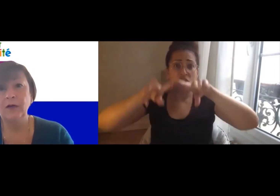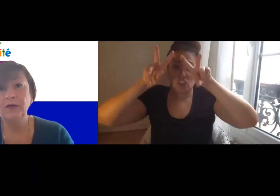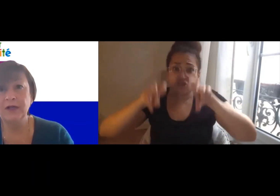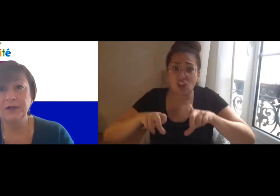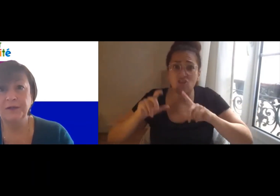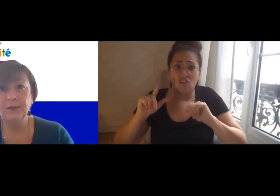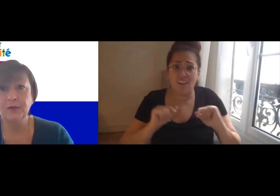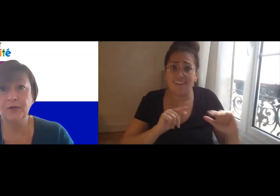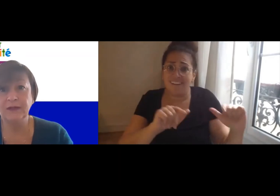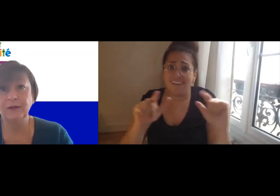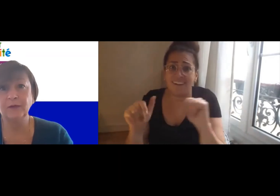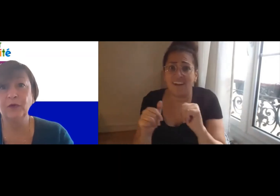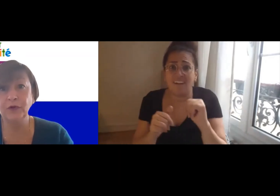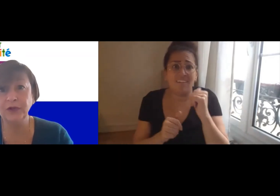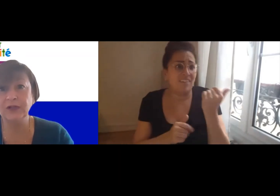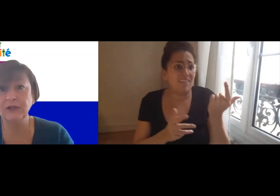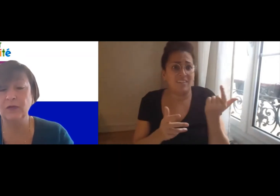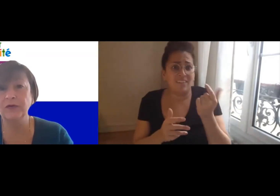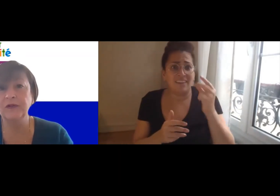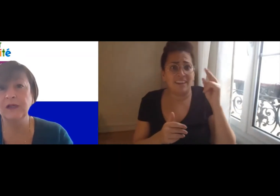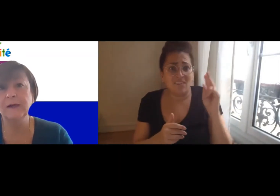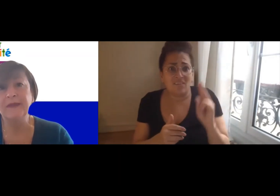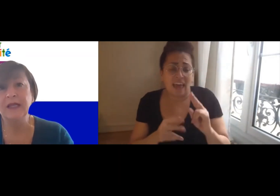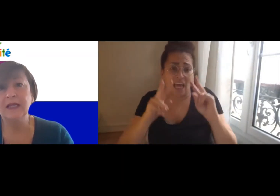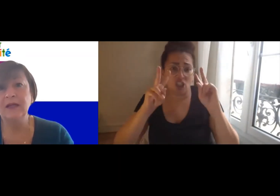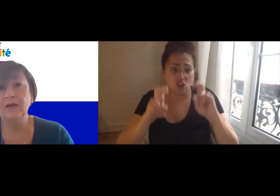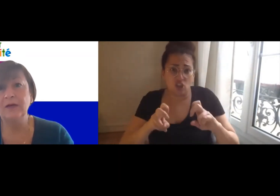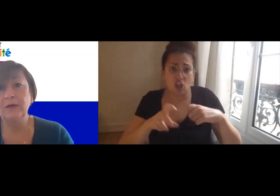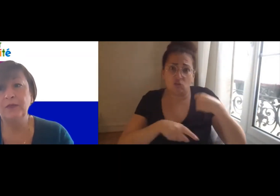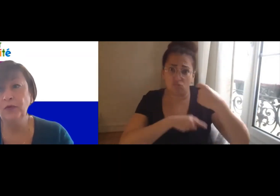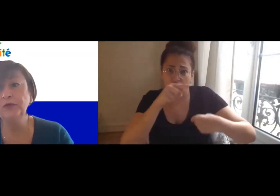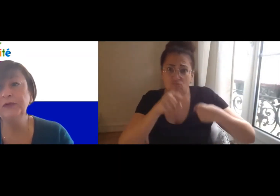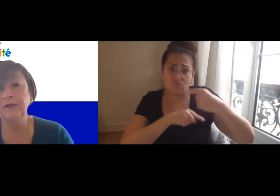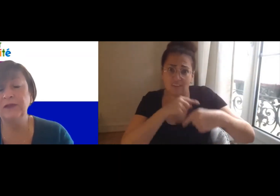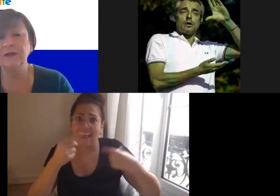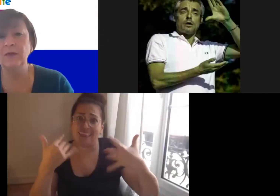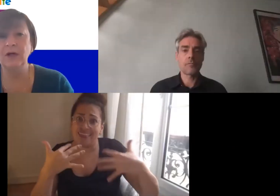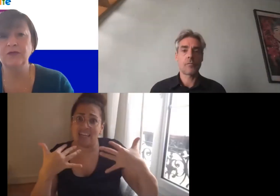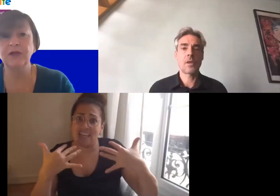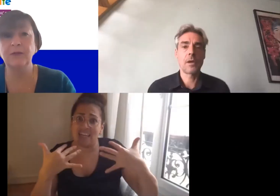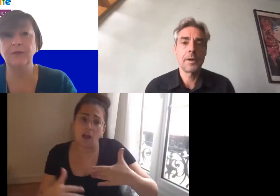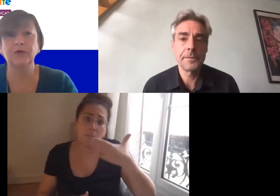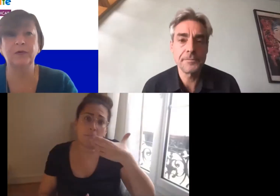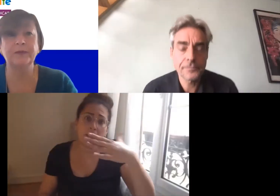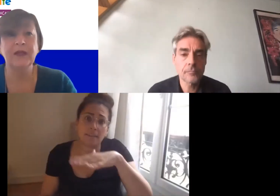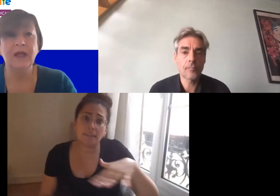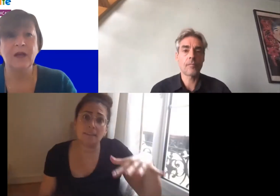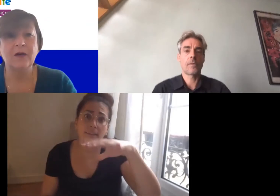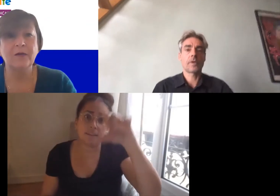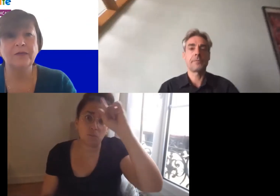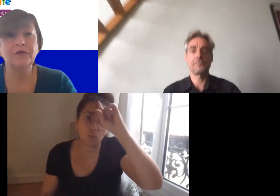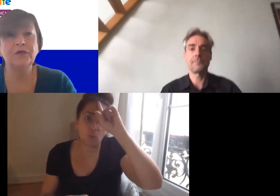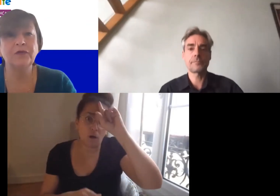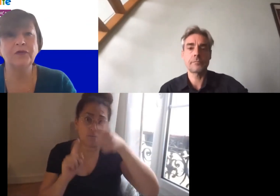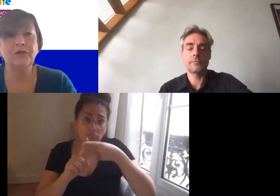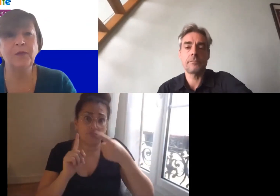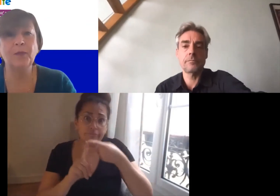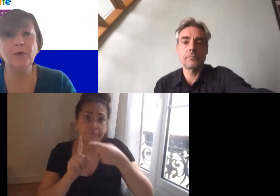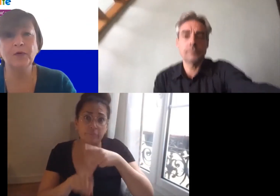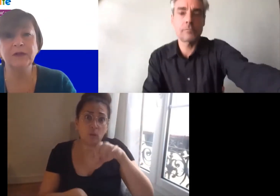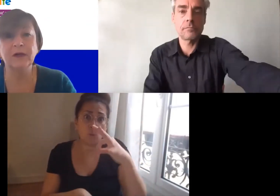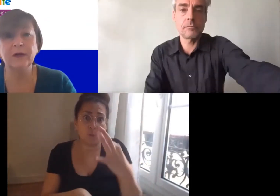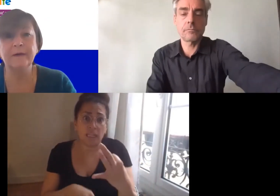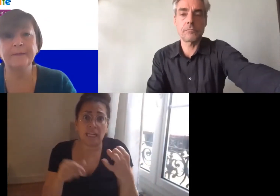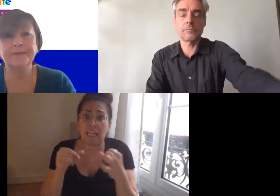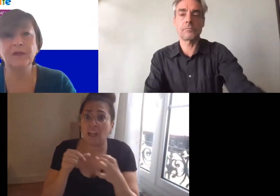de l'AGFIP sur un certain nombre de recherches qui sont lancées et pour nous c'est effectivement un sujet important je vous